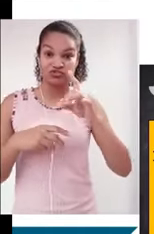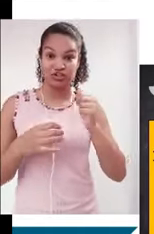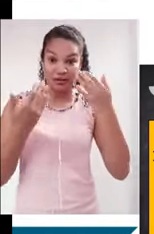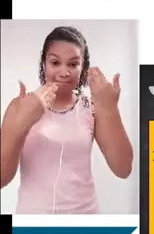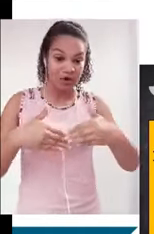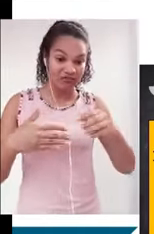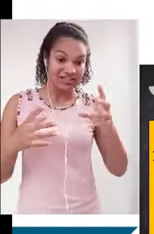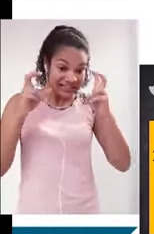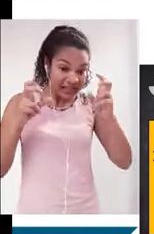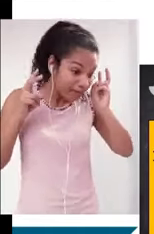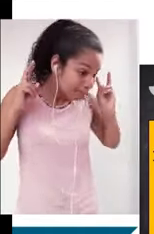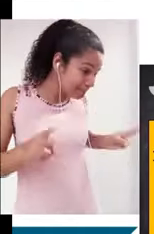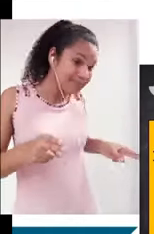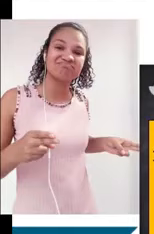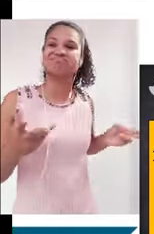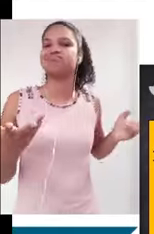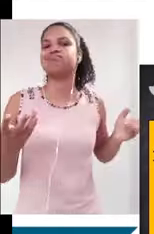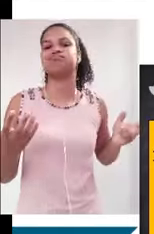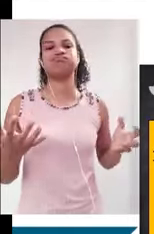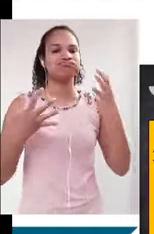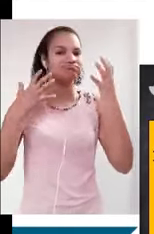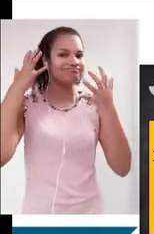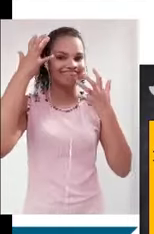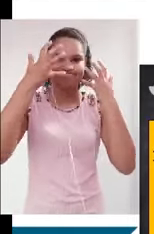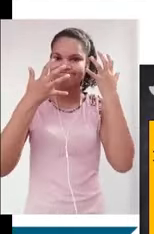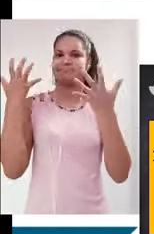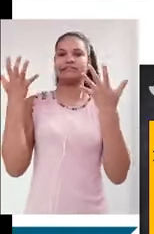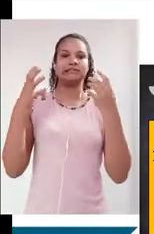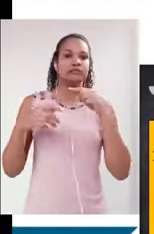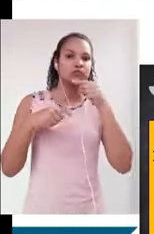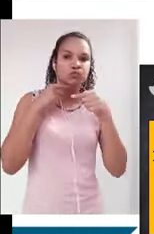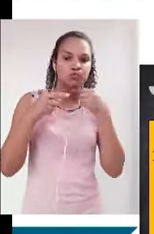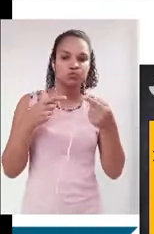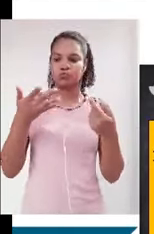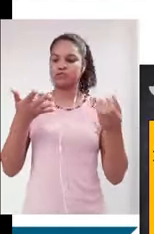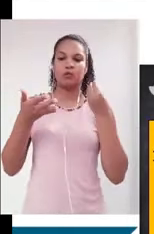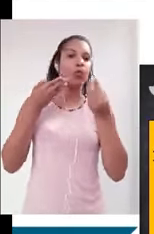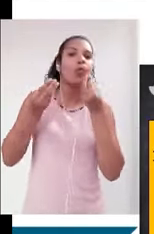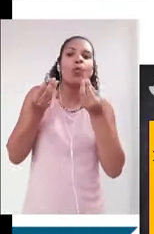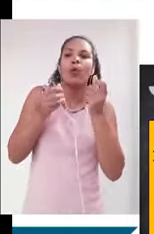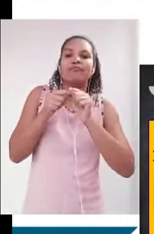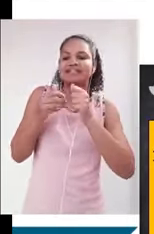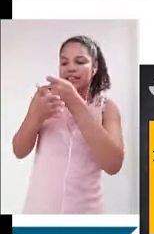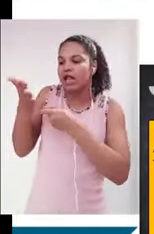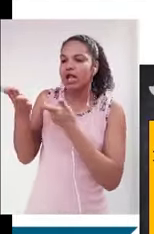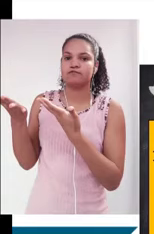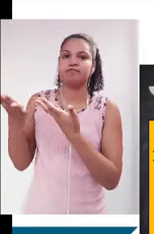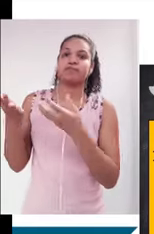aquela temática, é muito provável que ele fique confuso. Ele tenha muita dificuldade na hora de desenvolver, então, caso ele não perca toda a redação